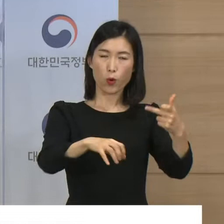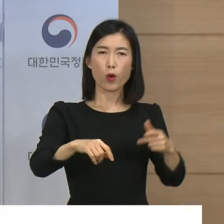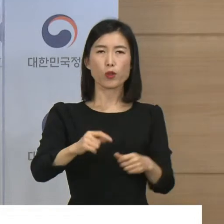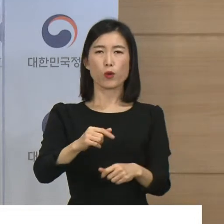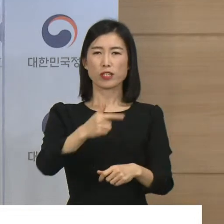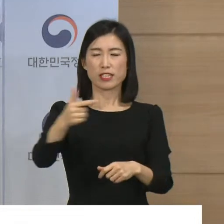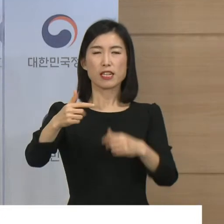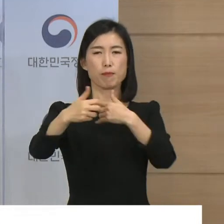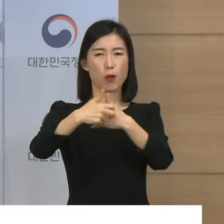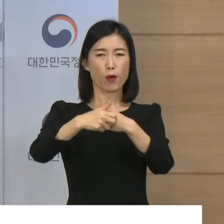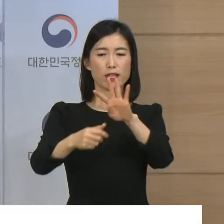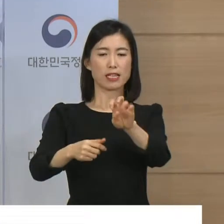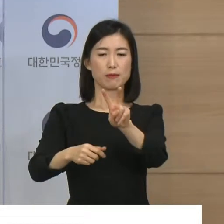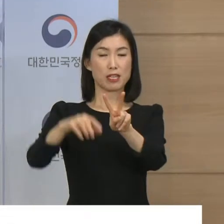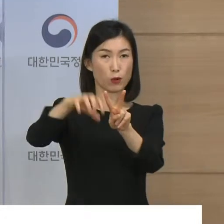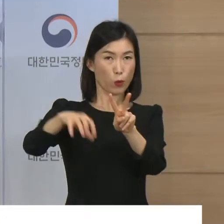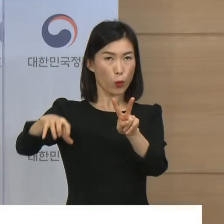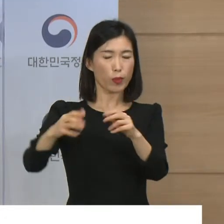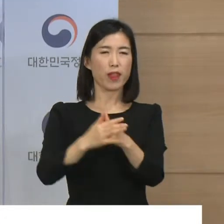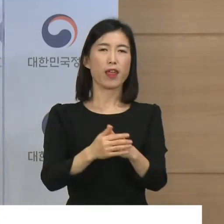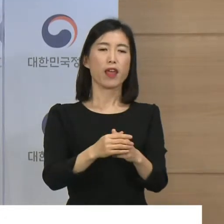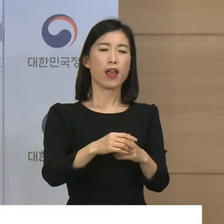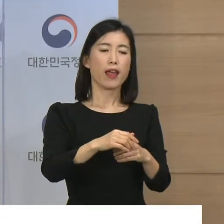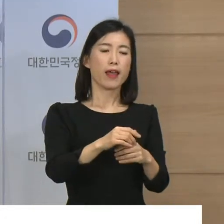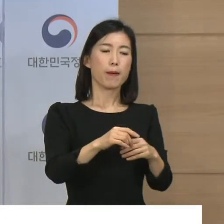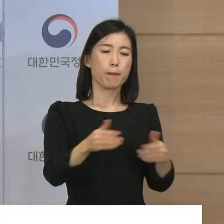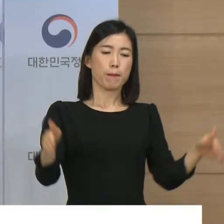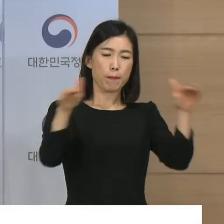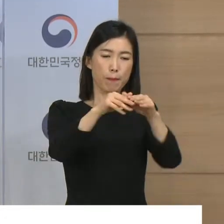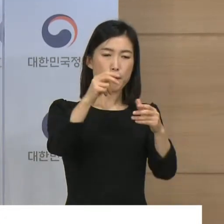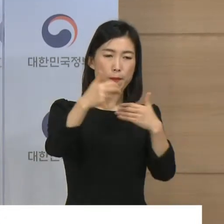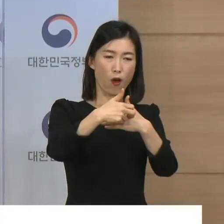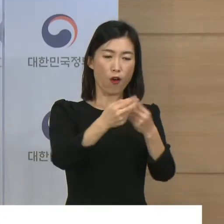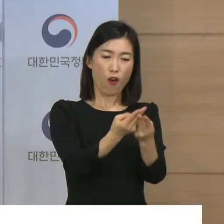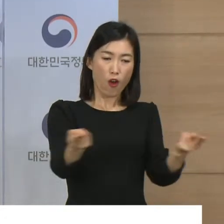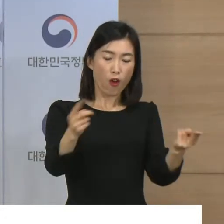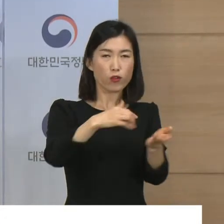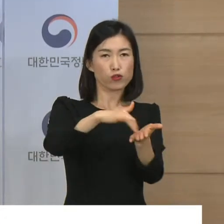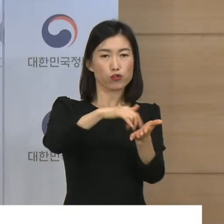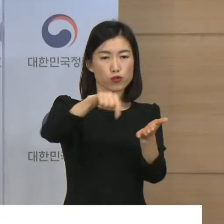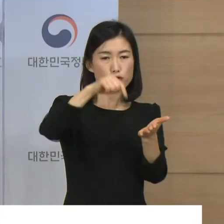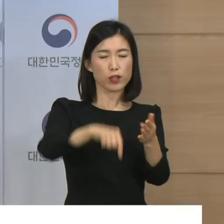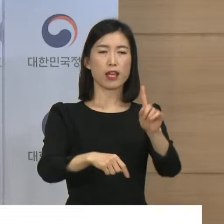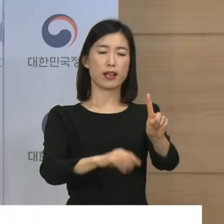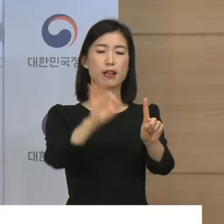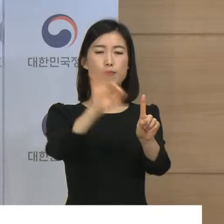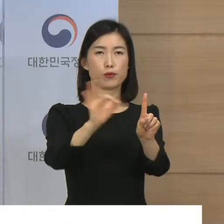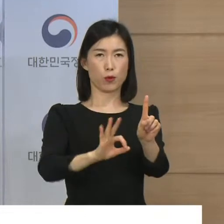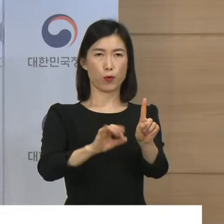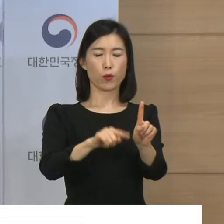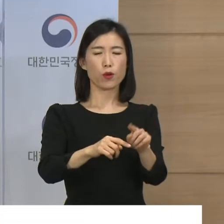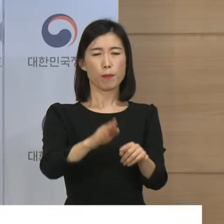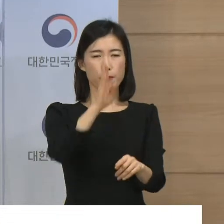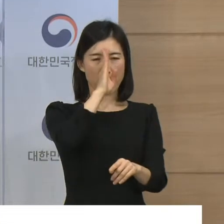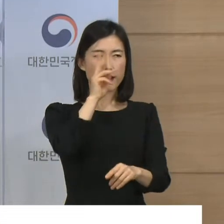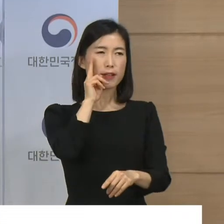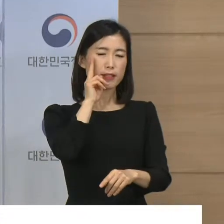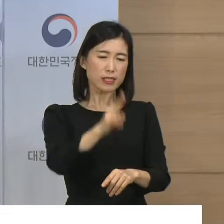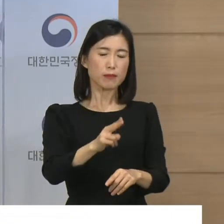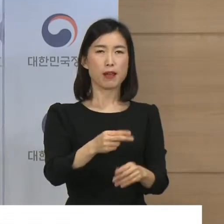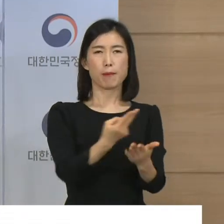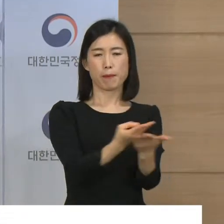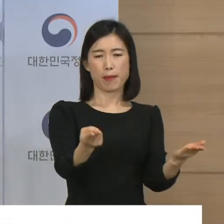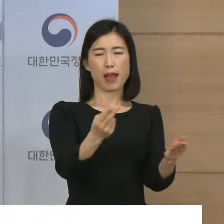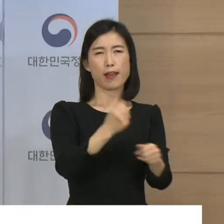42개소에 대해 허가 병상의 1% 이상을 중증환자 전담치료 병상으로 확보할